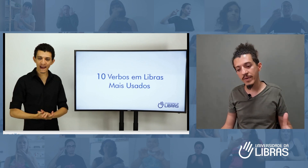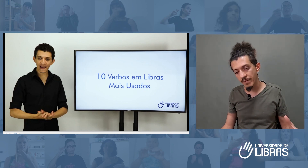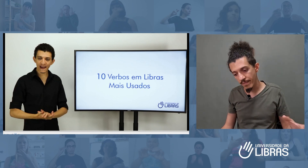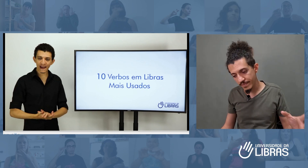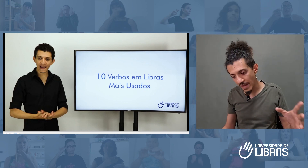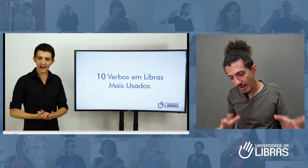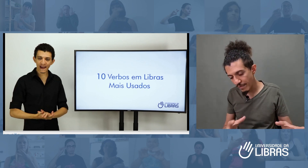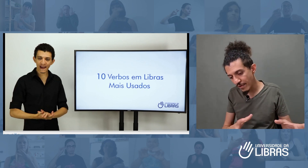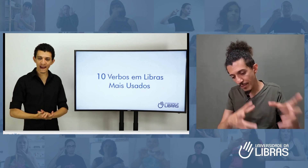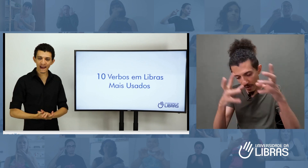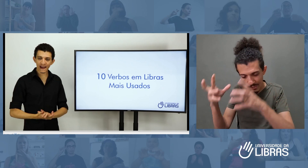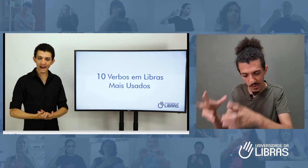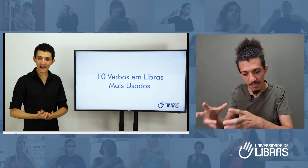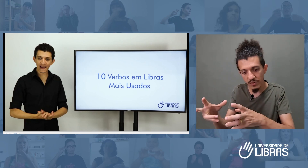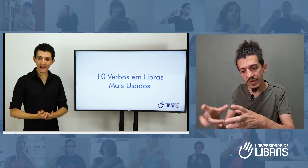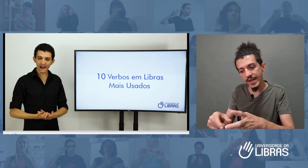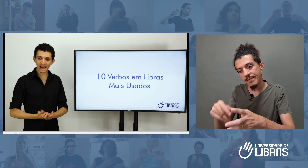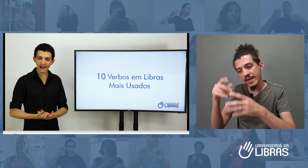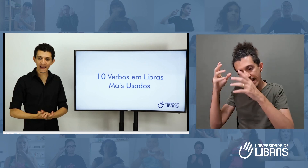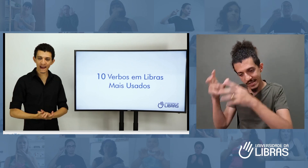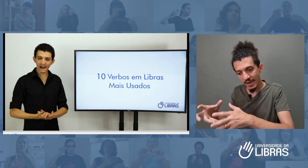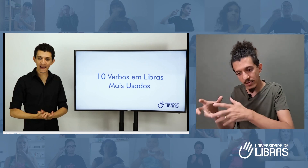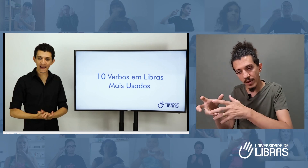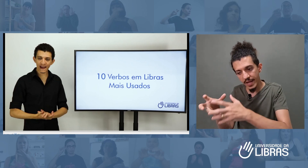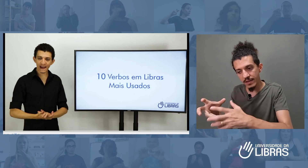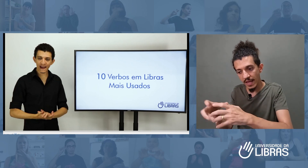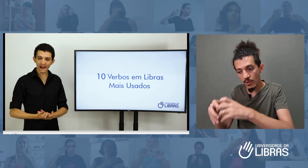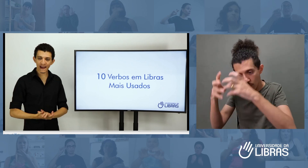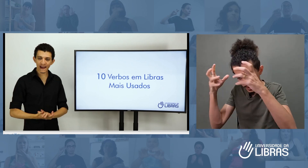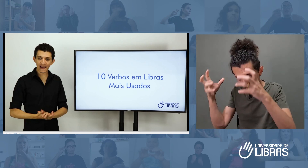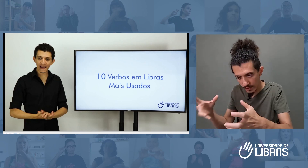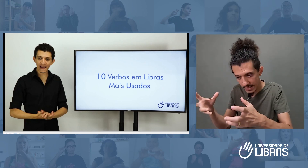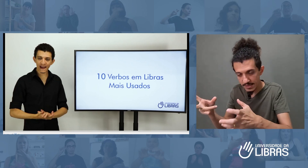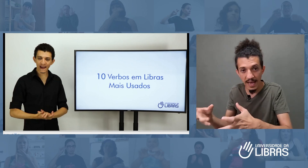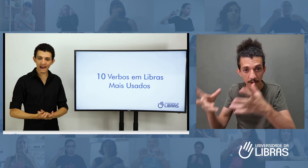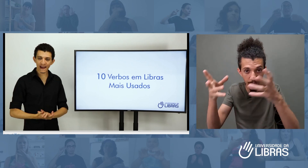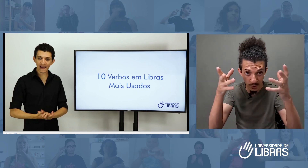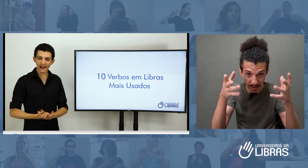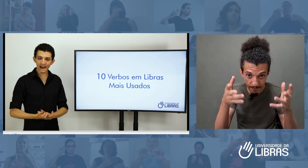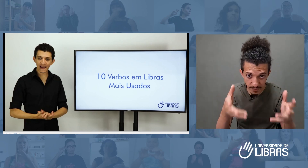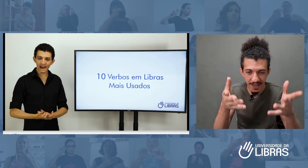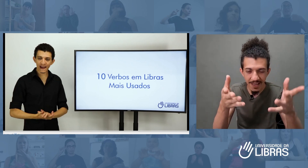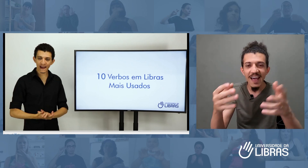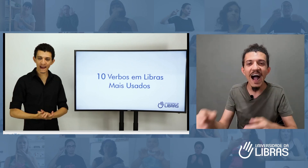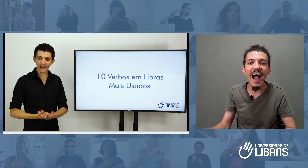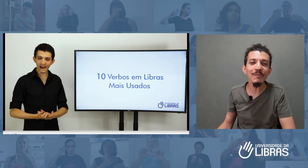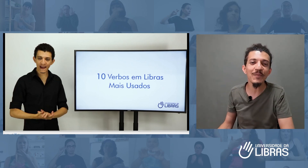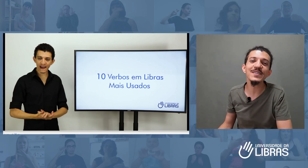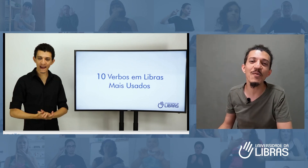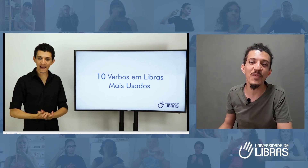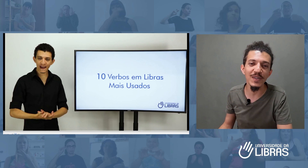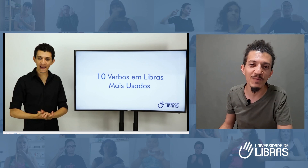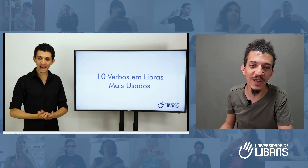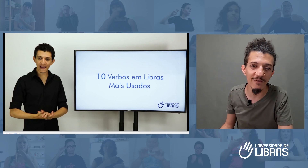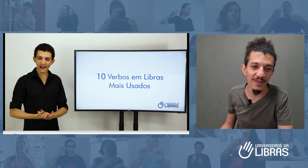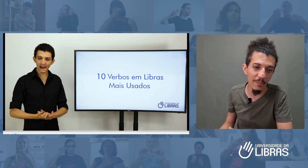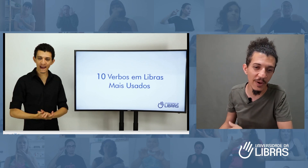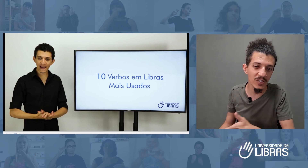tem o perfil para compor a mentoria e se a mentoria tem o conteúdo necessário para ajudar você a ir para o seu próximo nível. E depois disso,